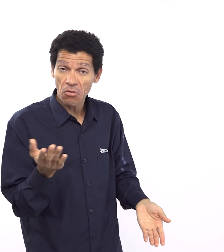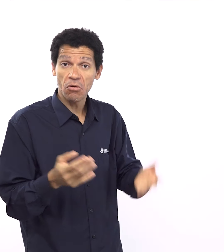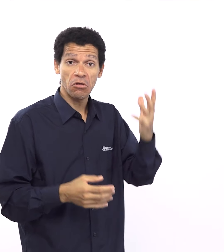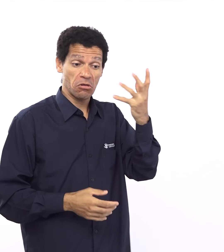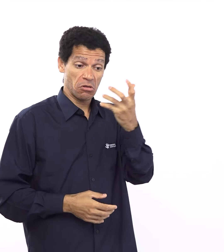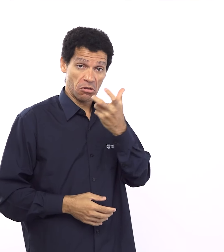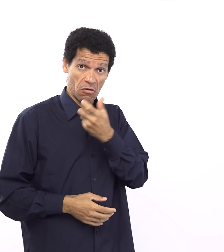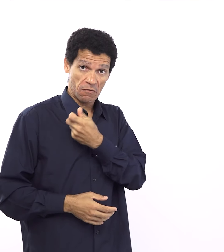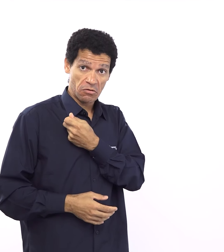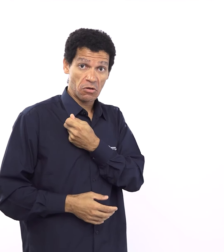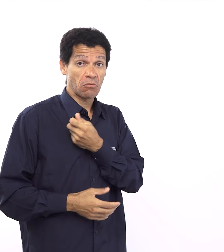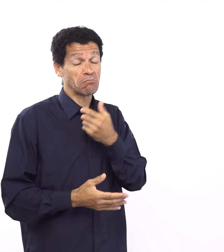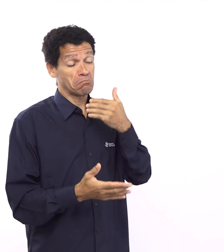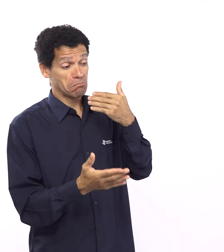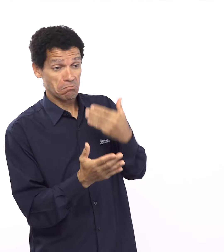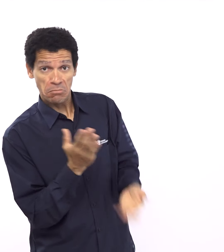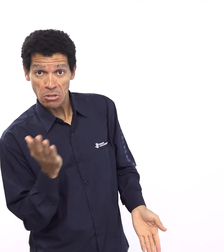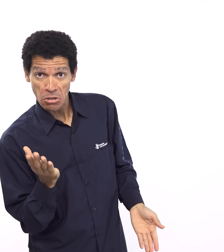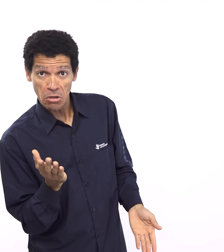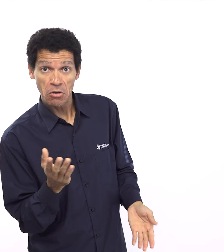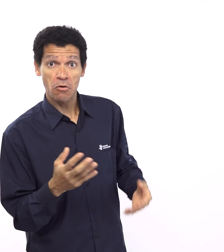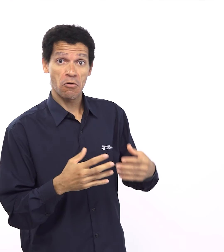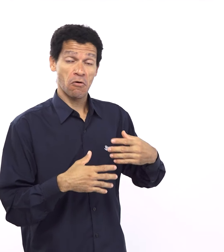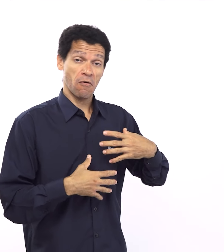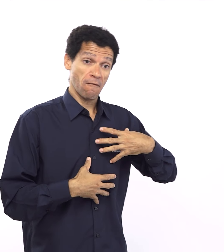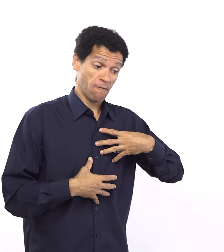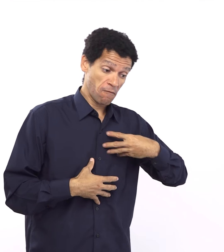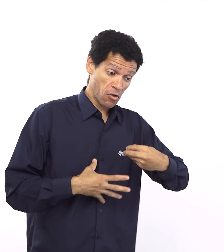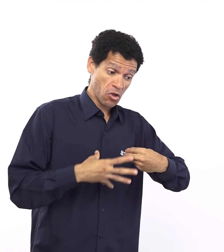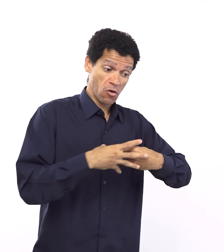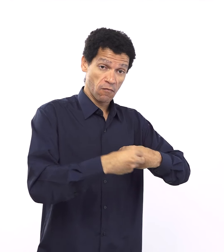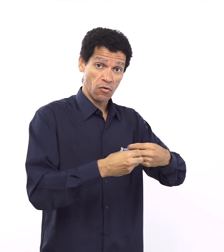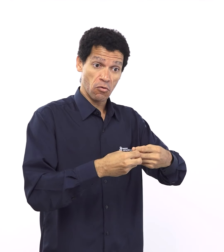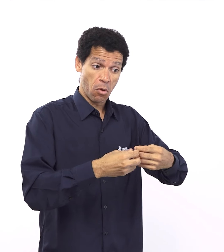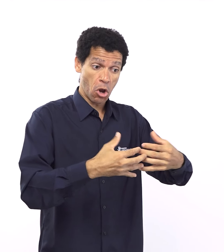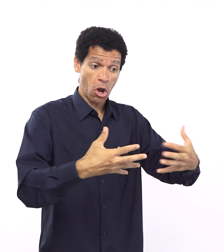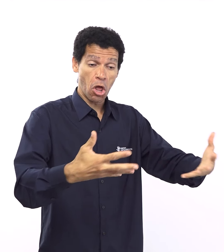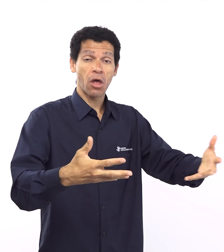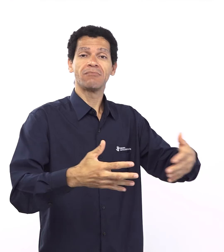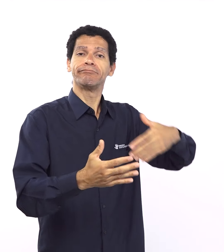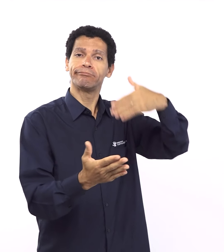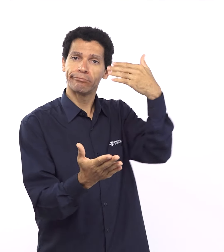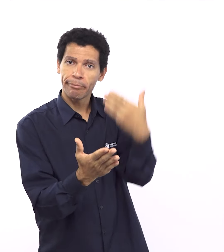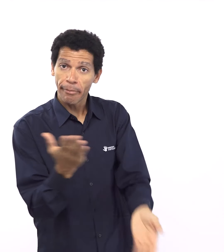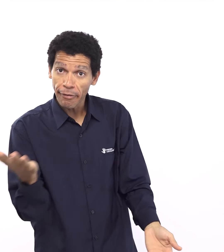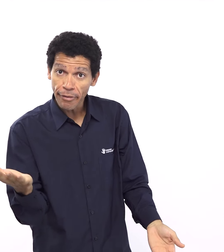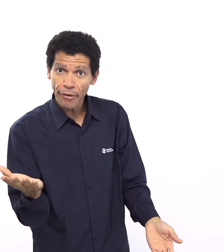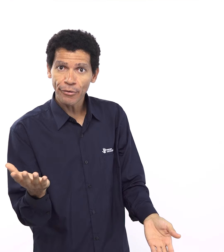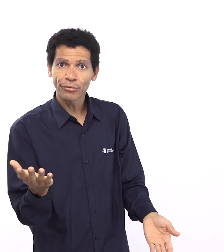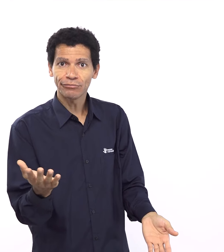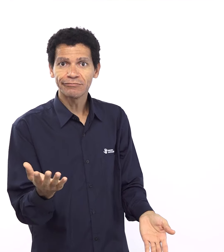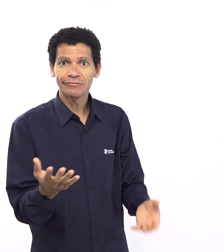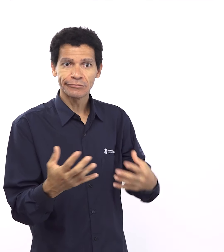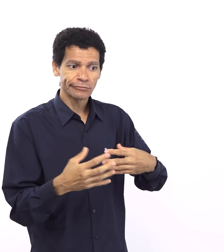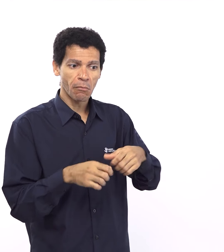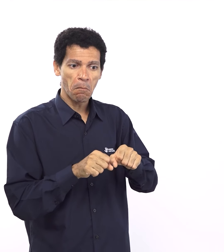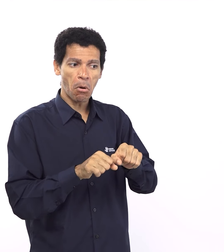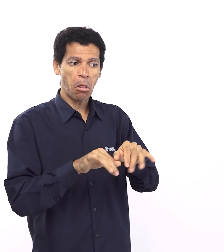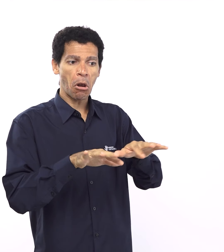resgata o povo e dá uma terra e agora sim se cumpre terra e descendência e agora como ápice da